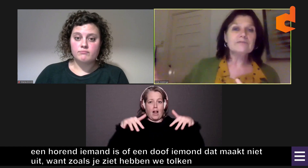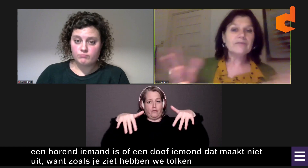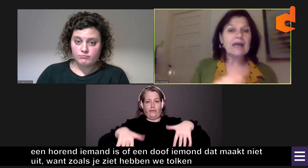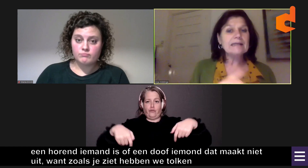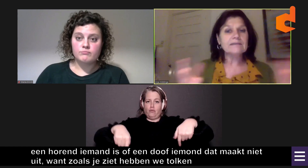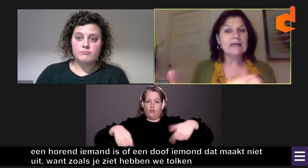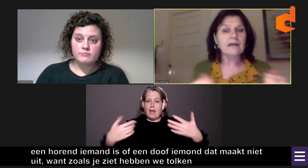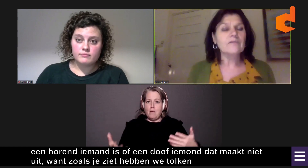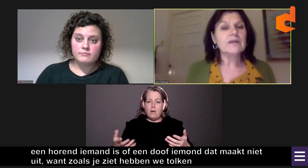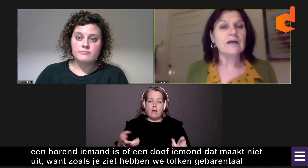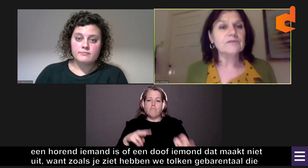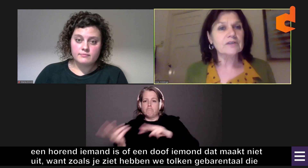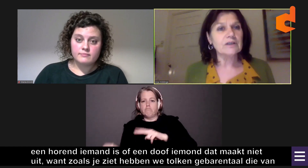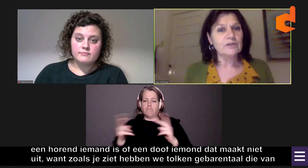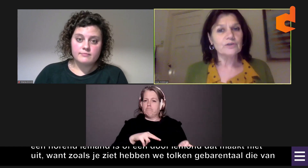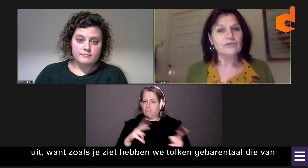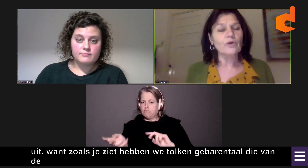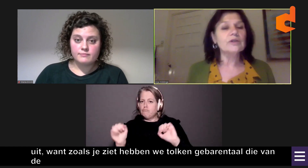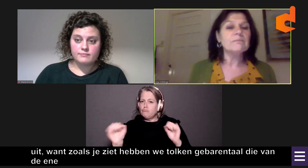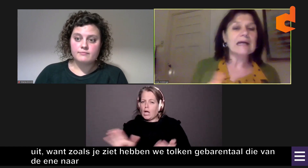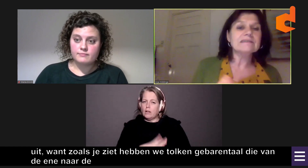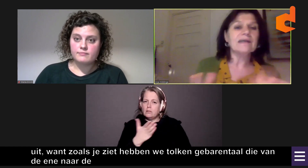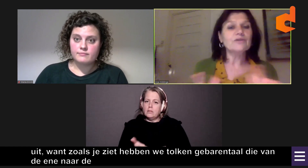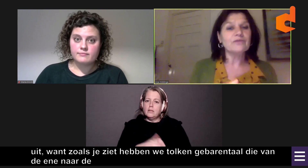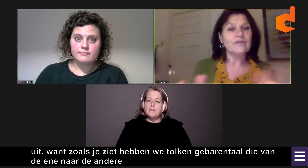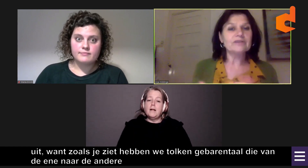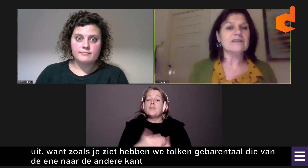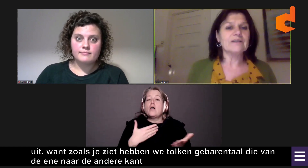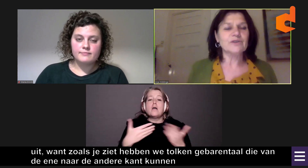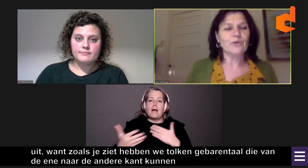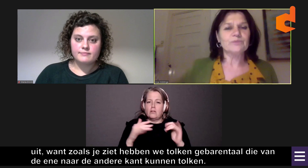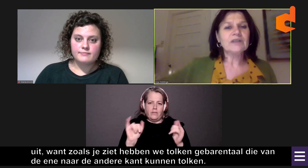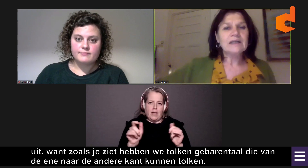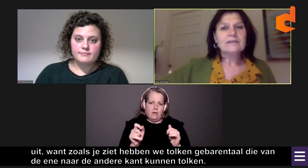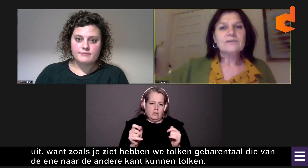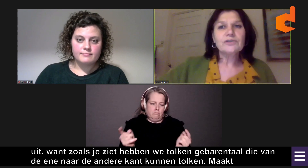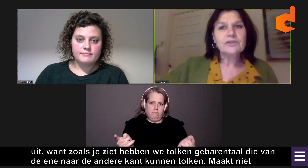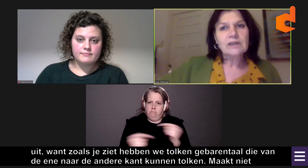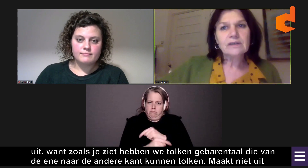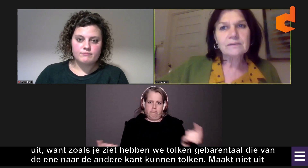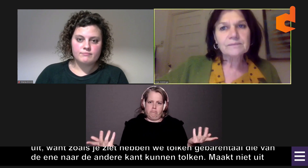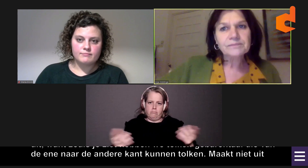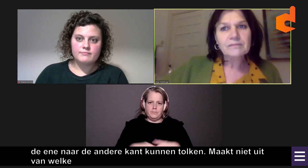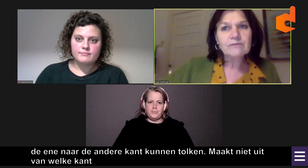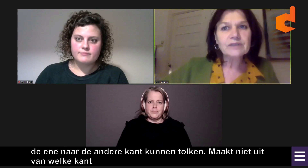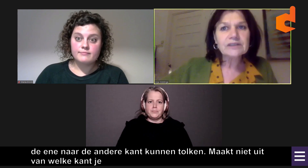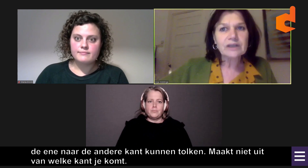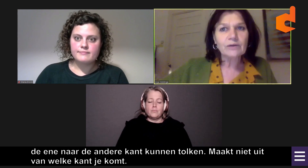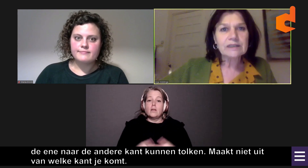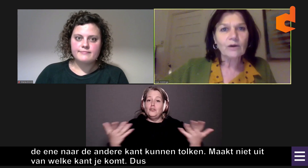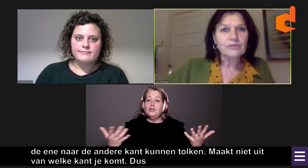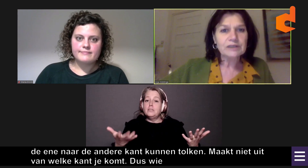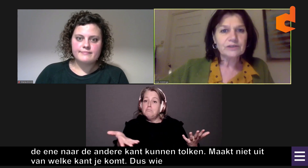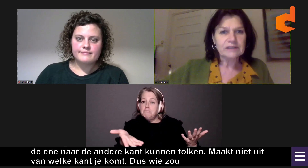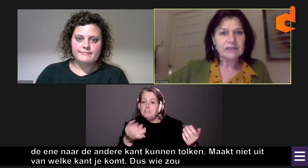die van de ene naar de andere kant kunnen tolken. Maakt niet uit van welke kant je komt. Dus wie